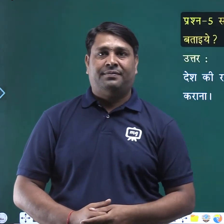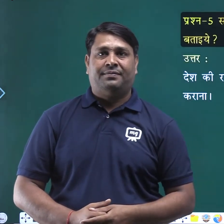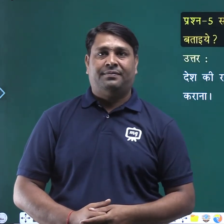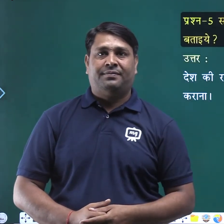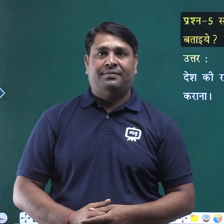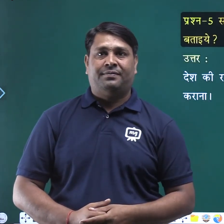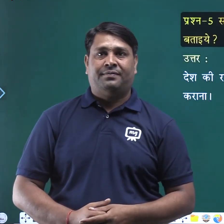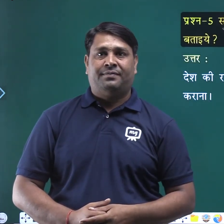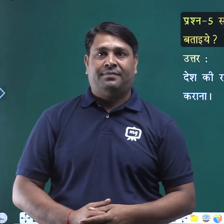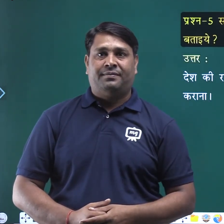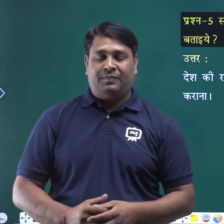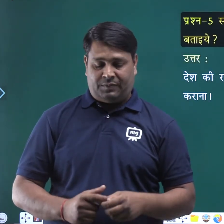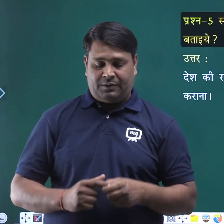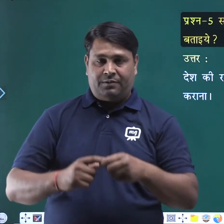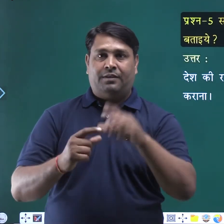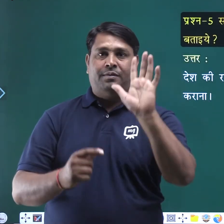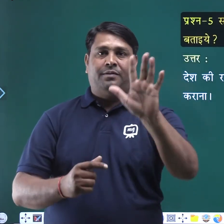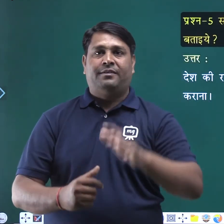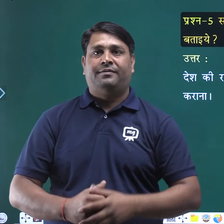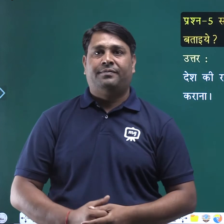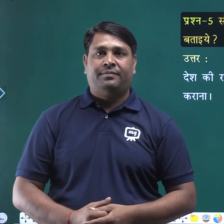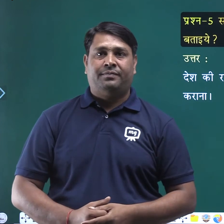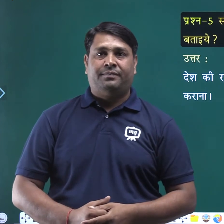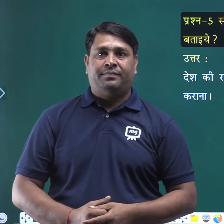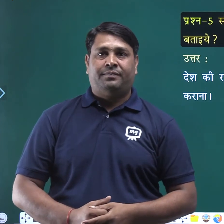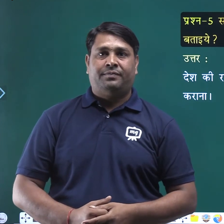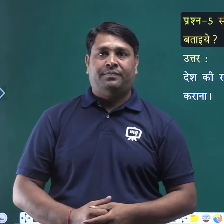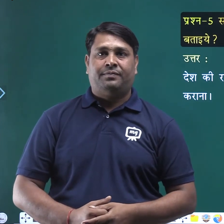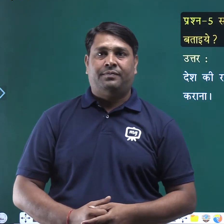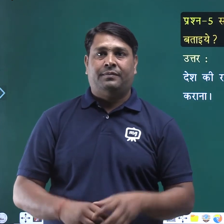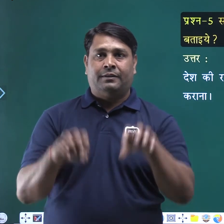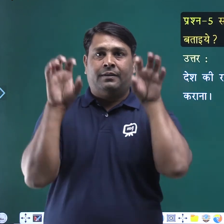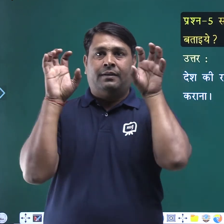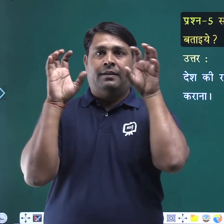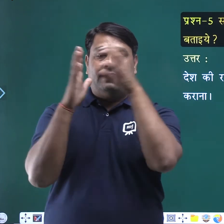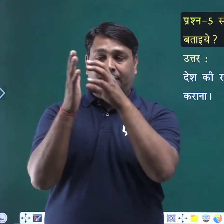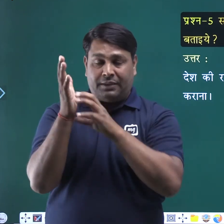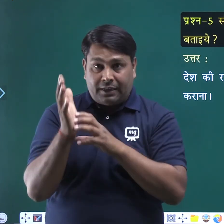प्रेश नमबर पाँच सभीधान का कोई